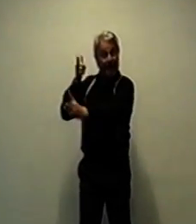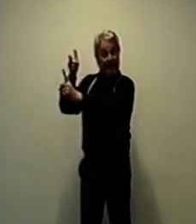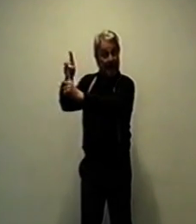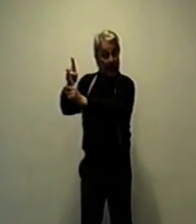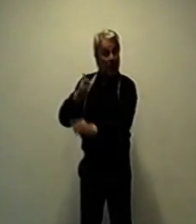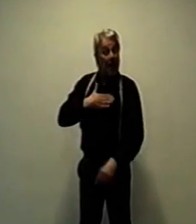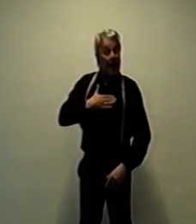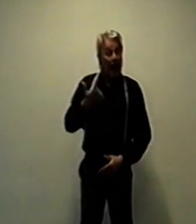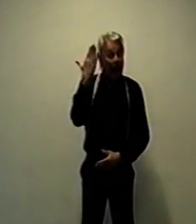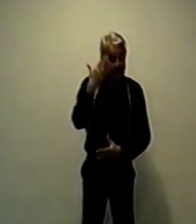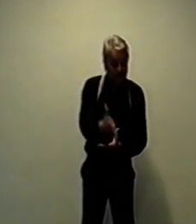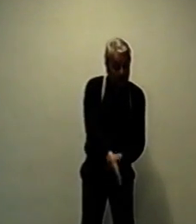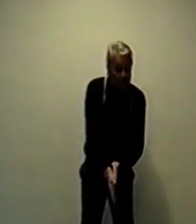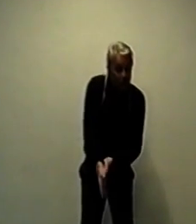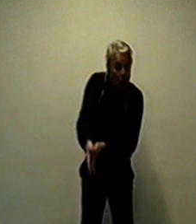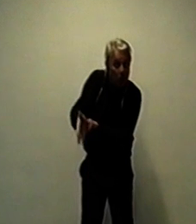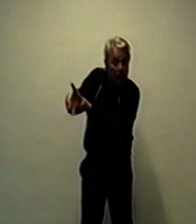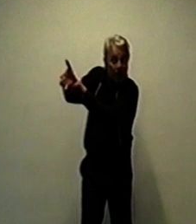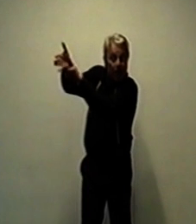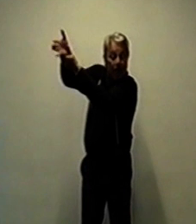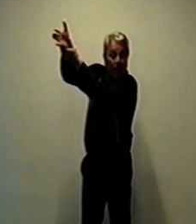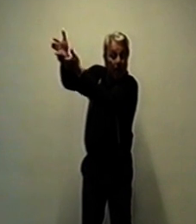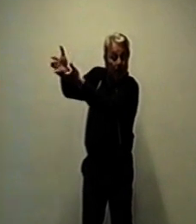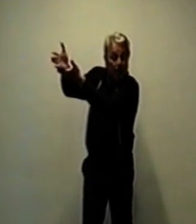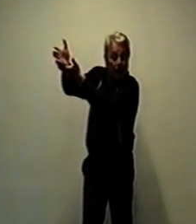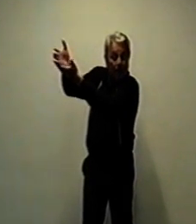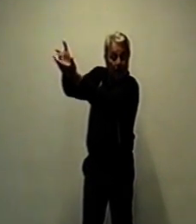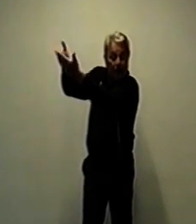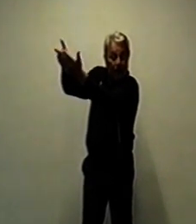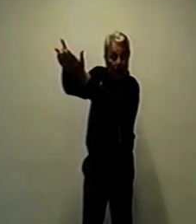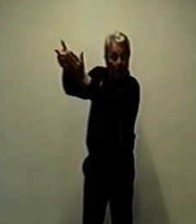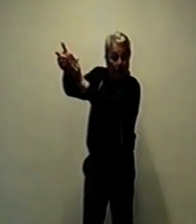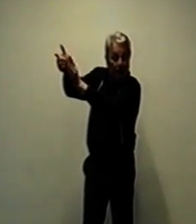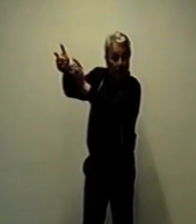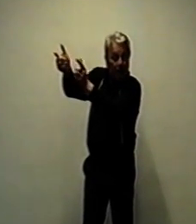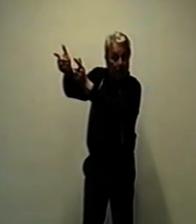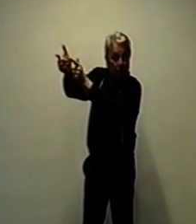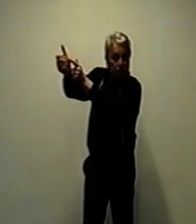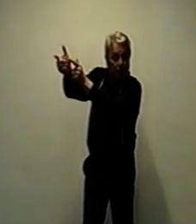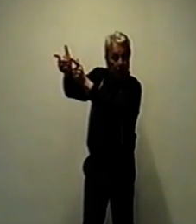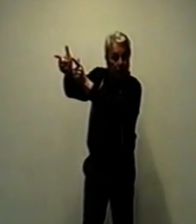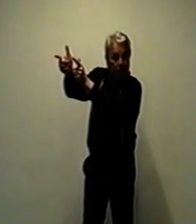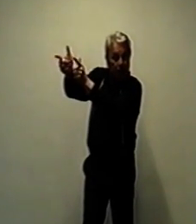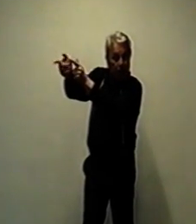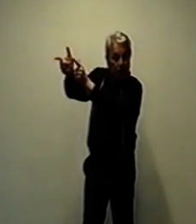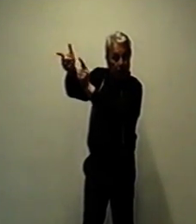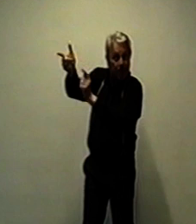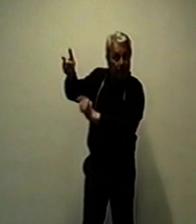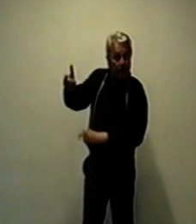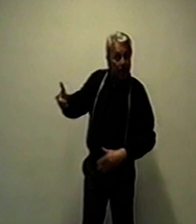nicht. Ihr Verstand verschließt sich dem heiligen Wissen. Sie haben das Automobil und die Dampfmaschine erfunden. Aber sie sehen nicht, was selbst ein